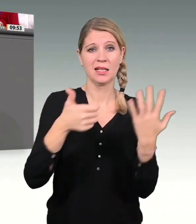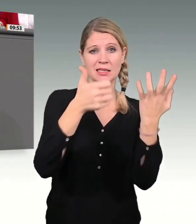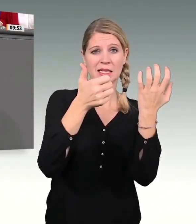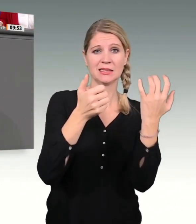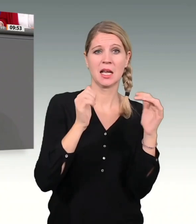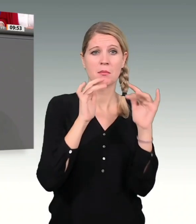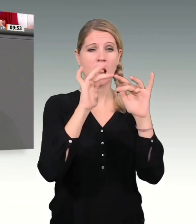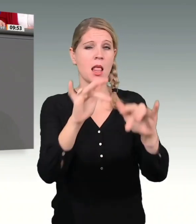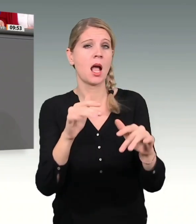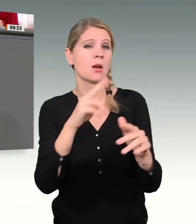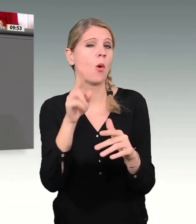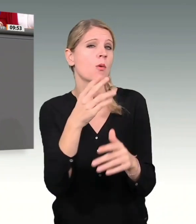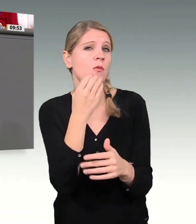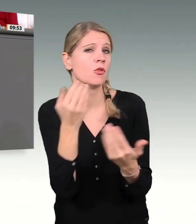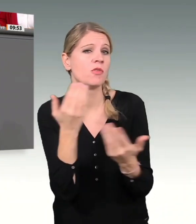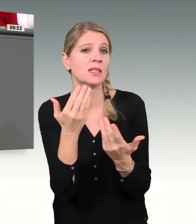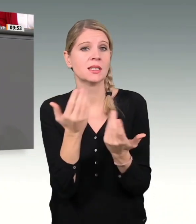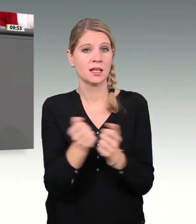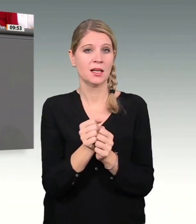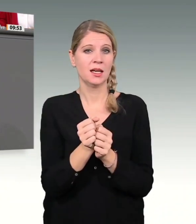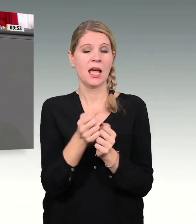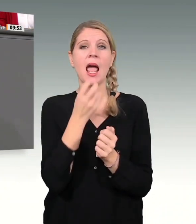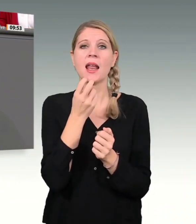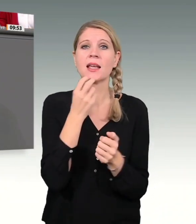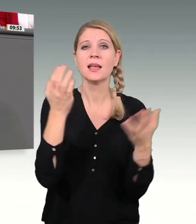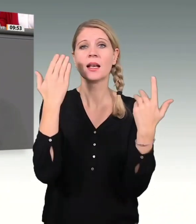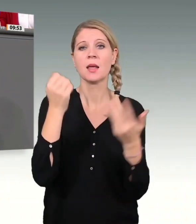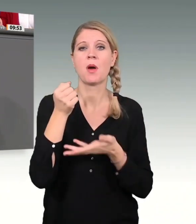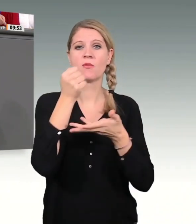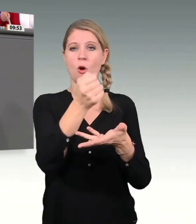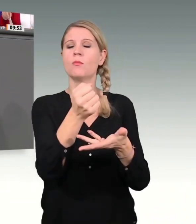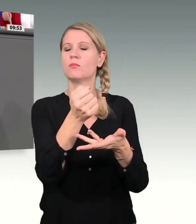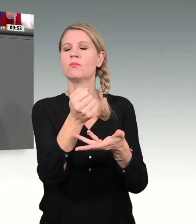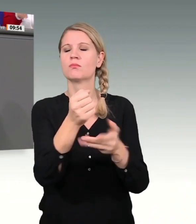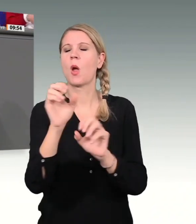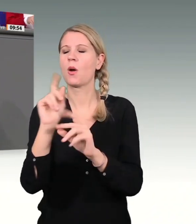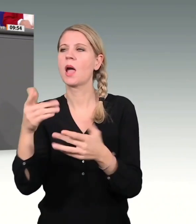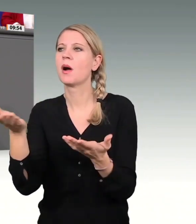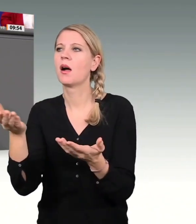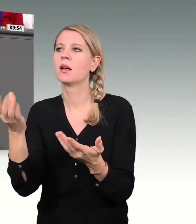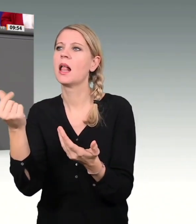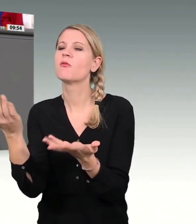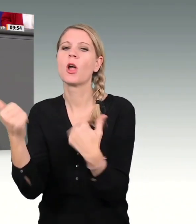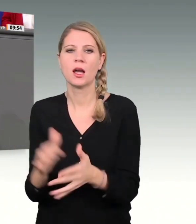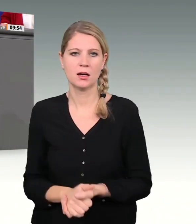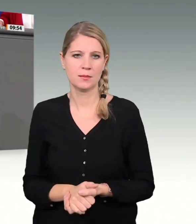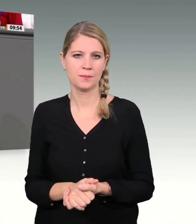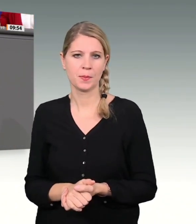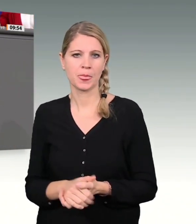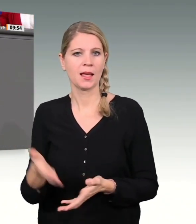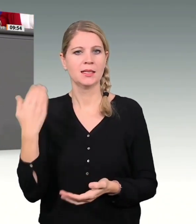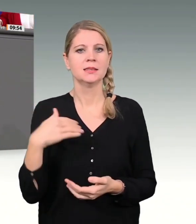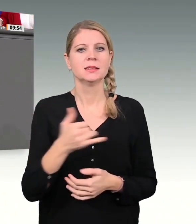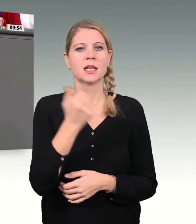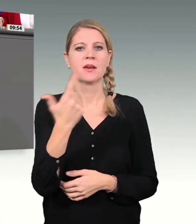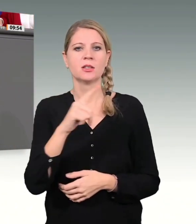weit, so gut. Aber wo kommt das Geld her? Im vergangenen Jahr 2020 lag der Rahmen der Corona